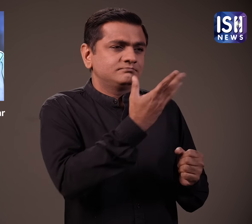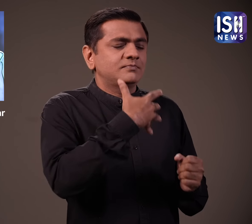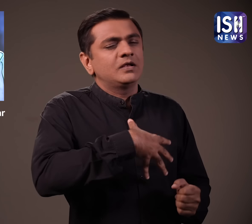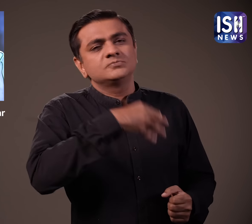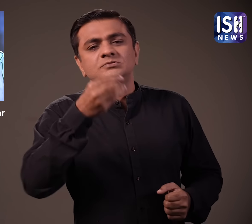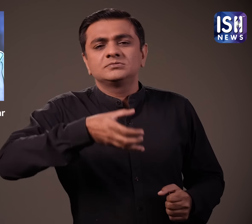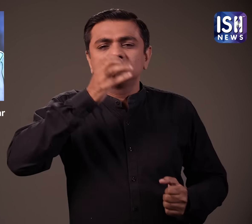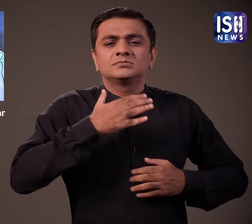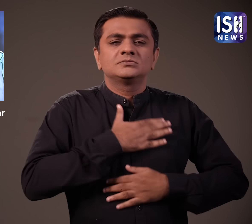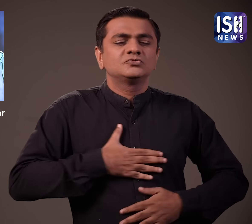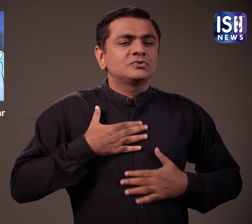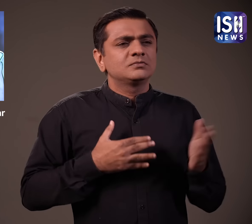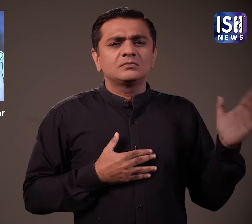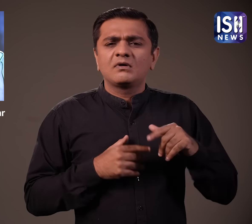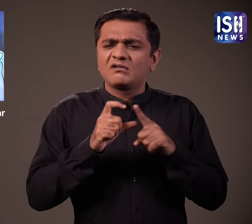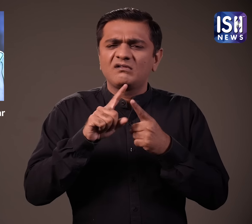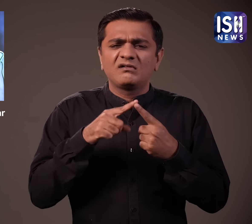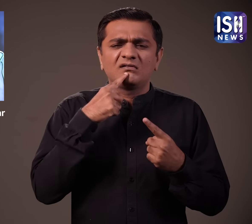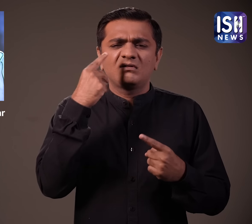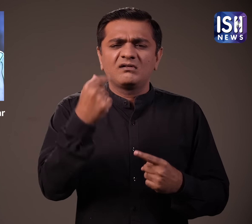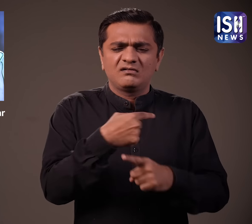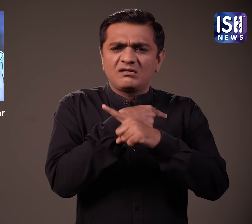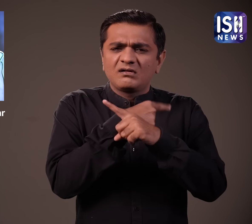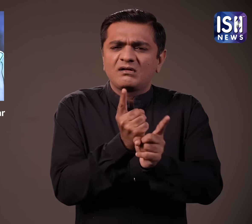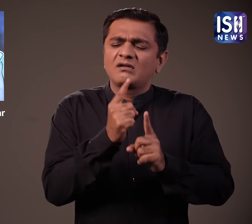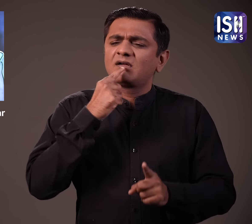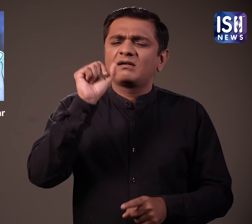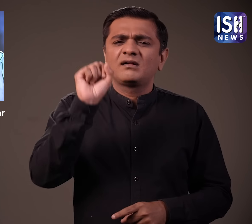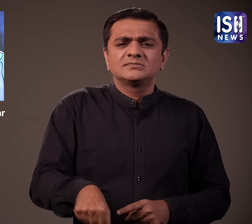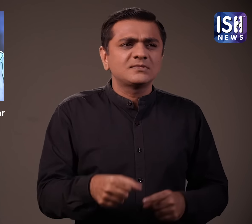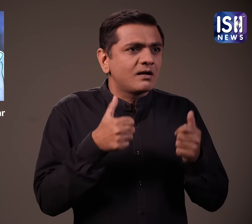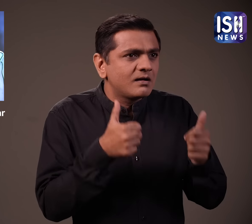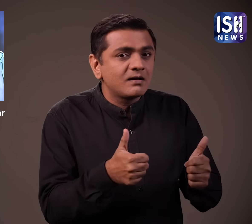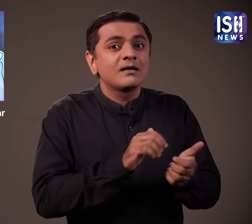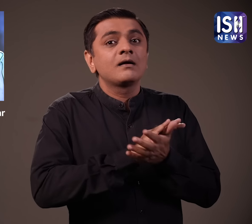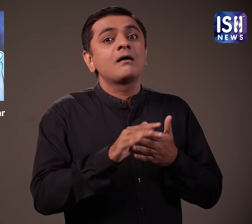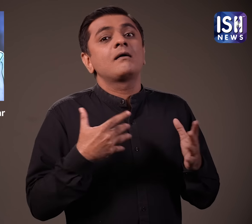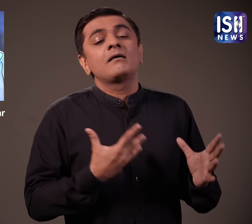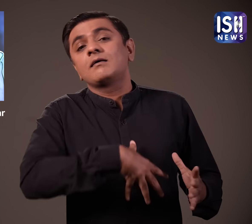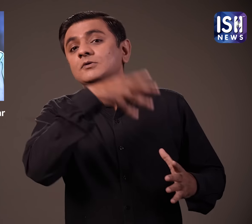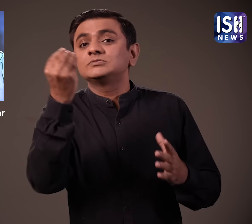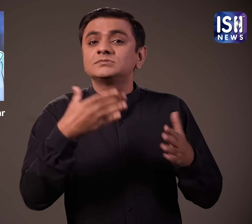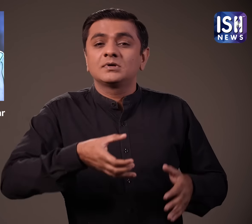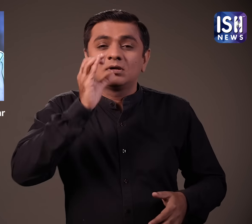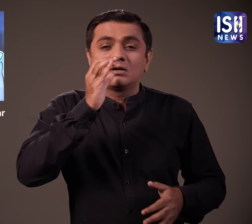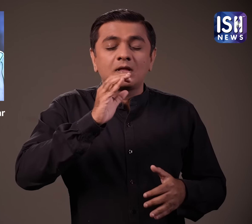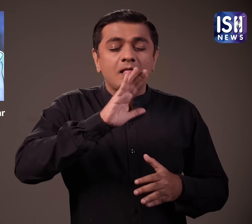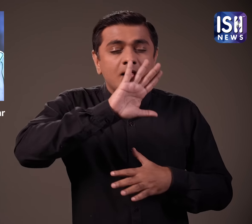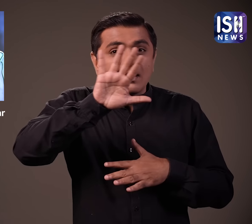पूछा कि क्या वे ड्रिंक पर बाहर जा सकते हैं एलगर तो रंद मान गए और दोनों ने सुबह तीन बज़े तक शराप पी दोनों ने खूब एंजॉई